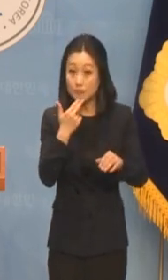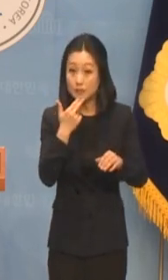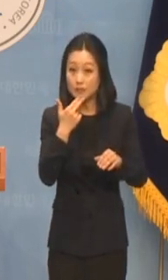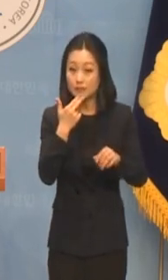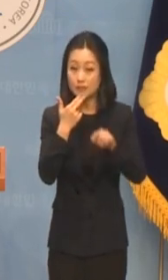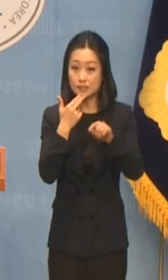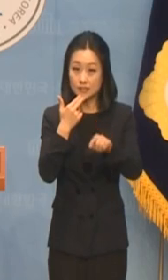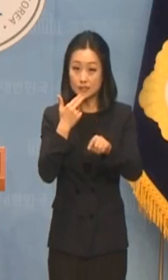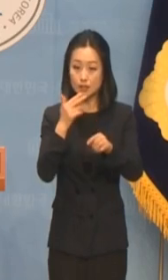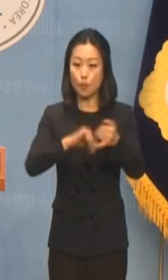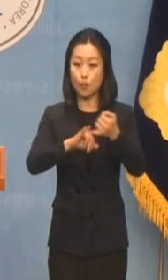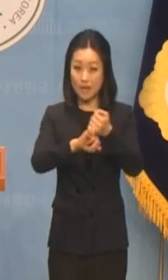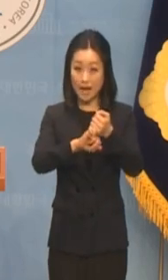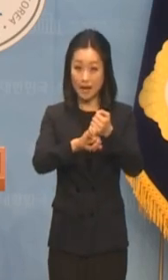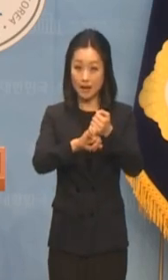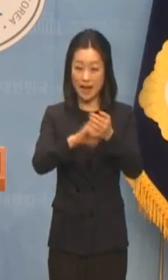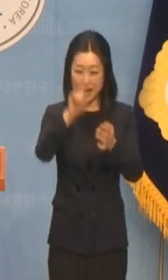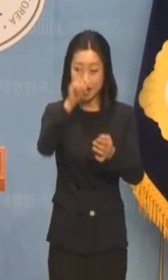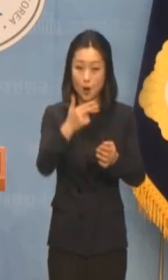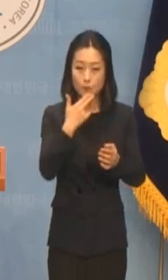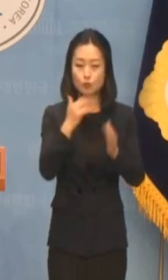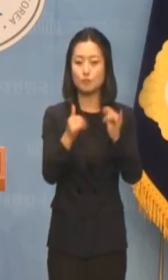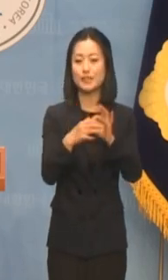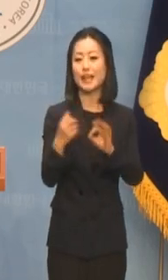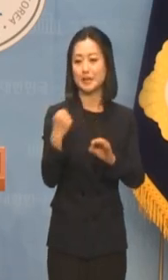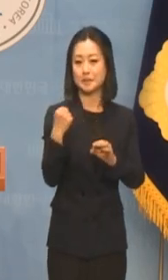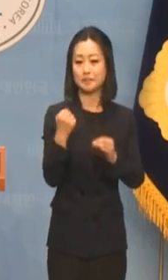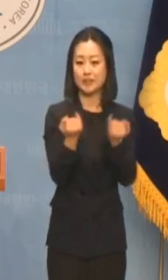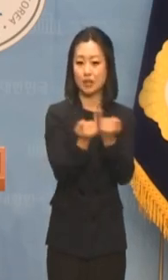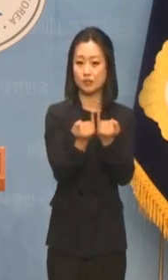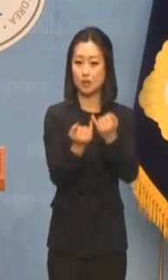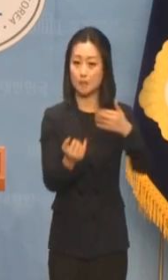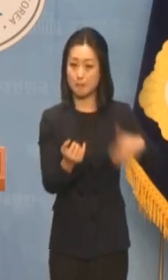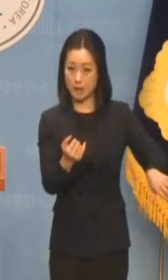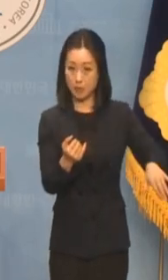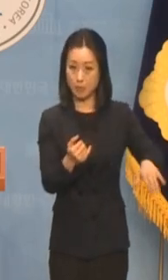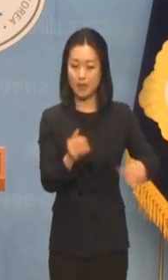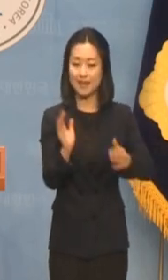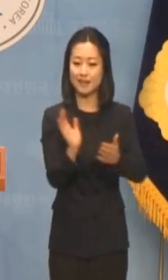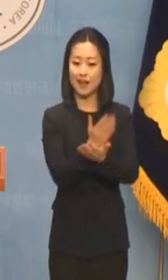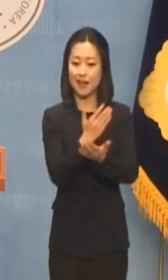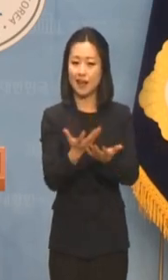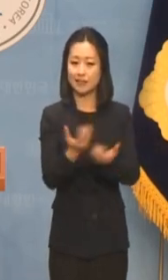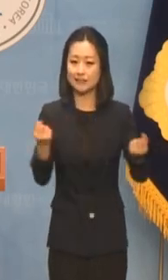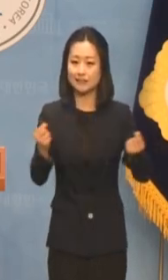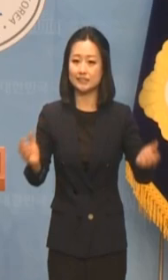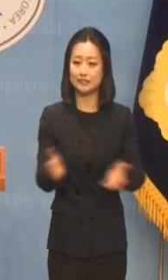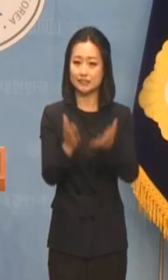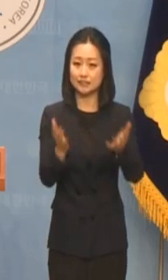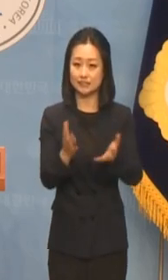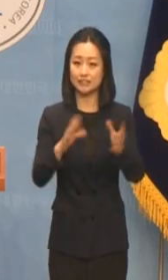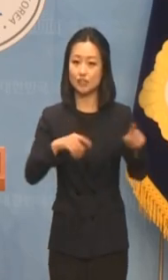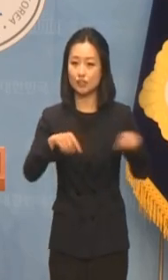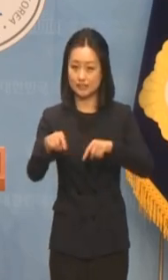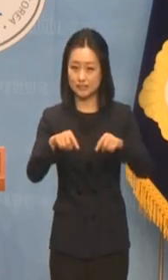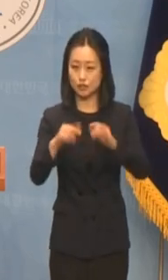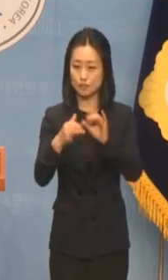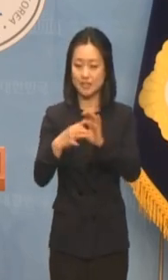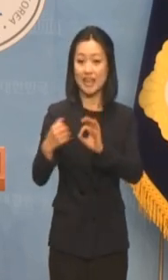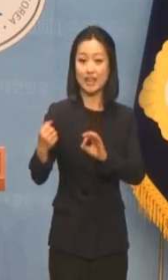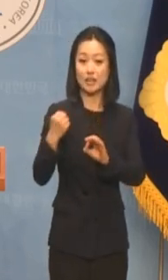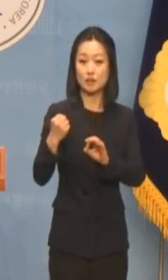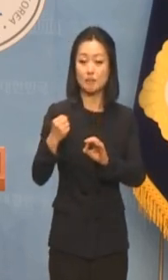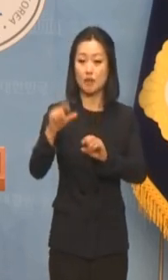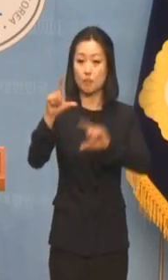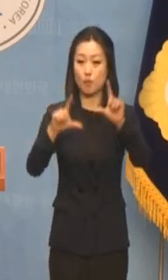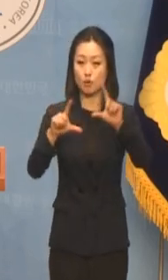역시나 여성을 배제하고 갈라치기 정치를 이용해온 국민의힘 본 모습이